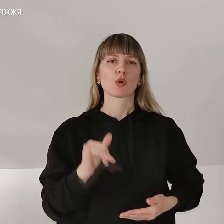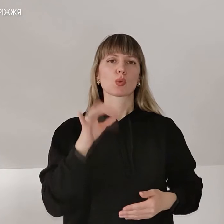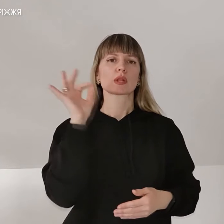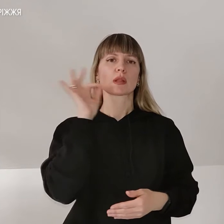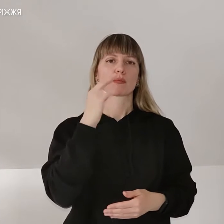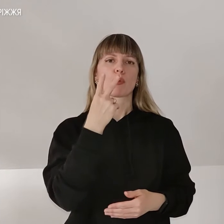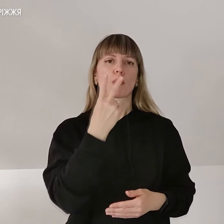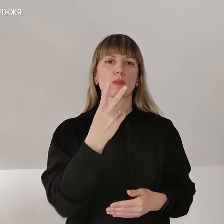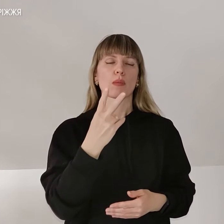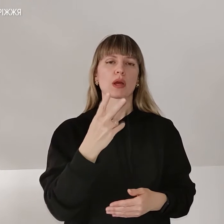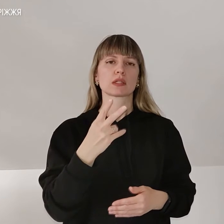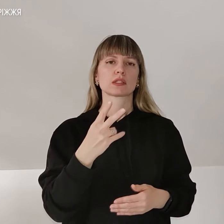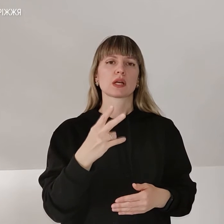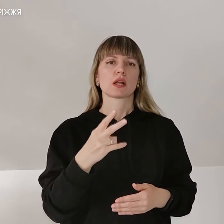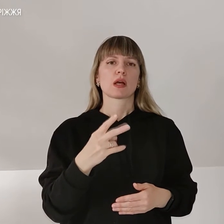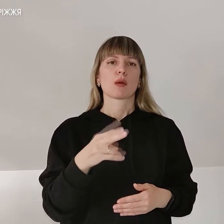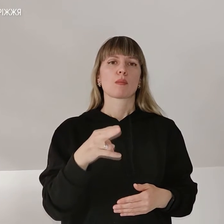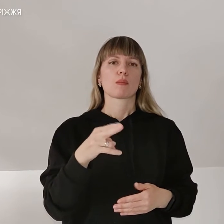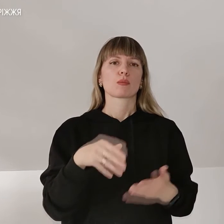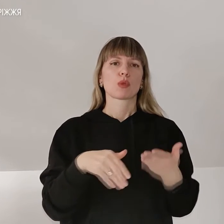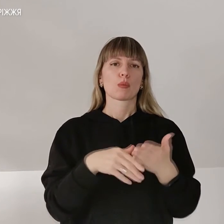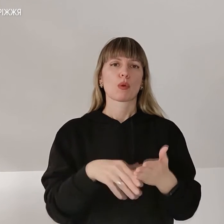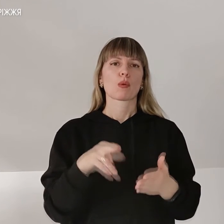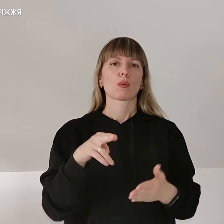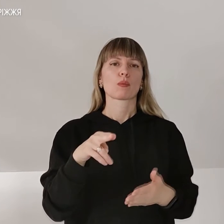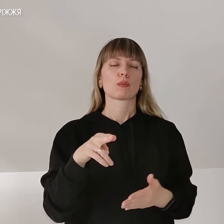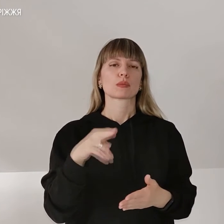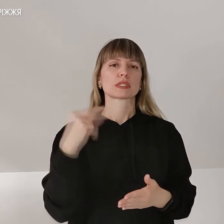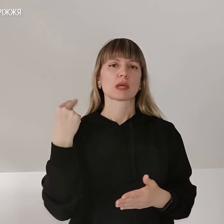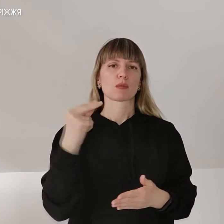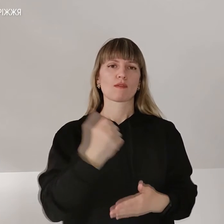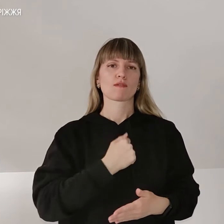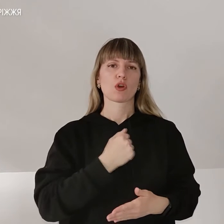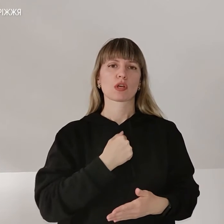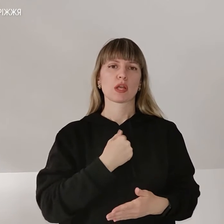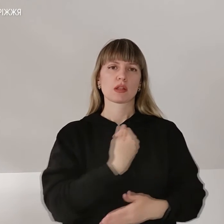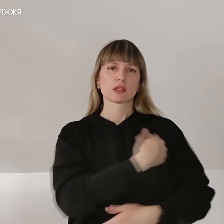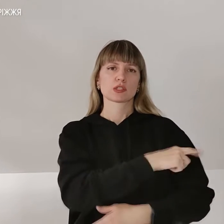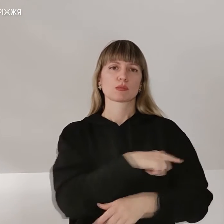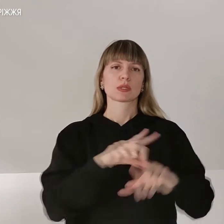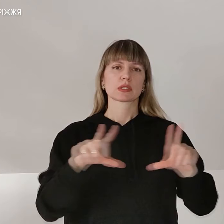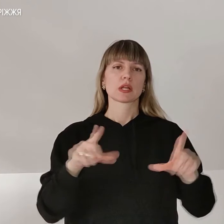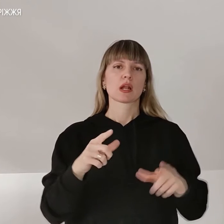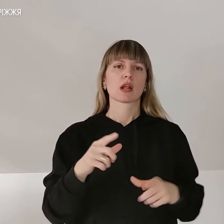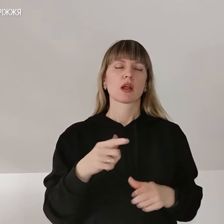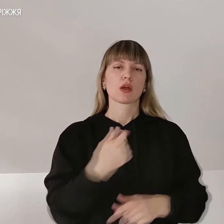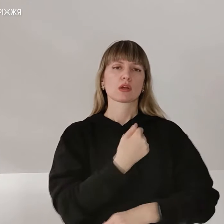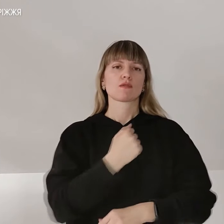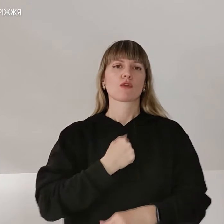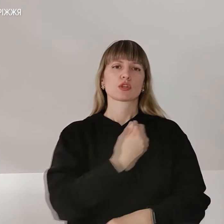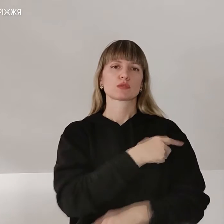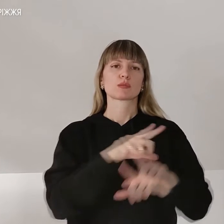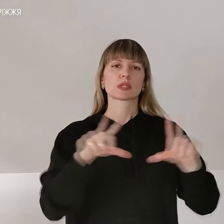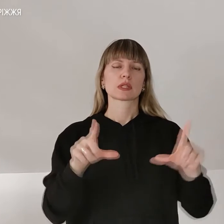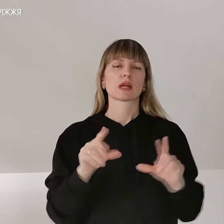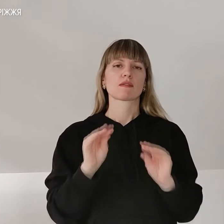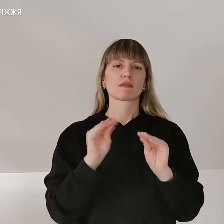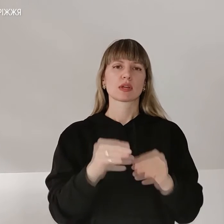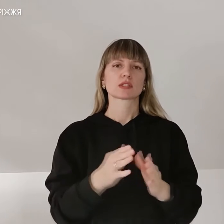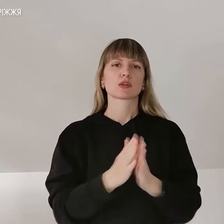побачила пост про допомогу від Запорізького воєнного шпиталю. Це почалося з того, що госпіталь виставив просьбу. Це почалося з того, що